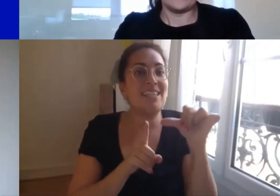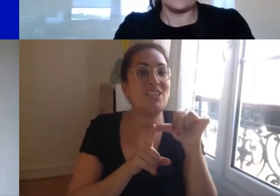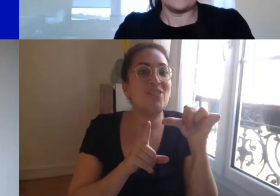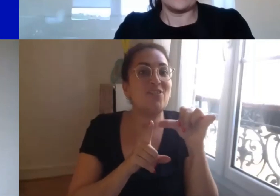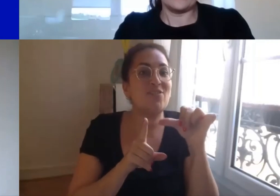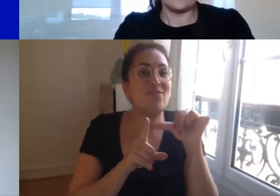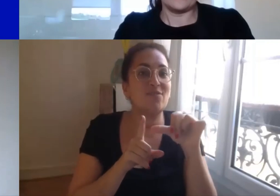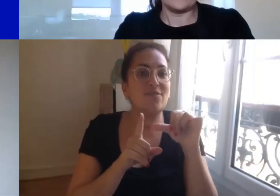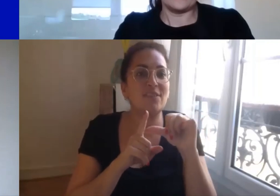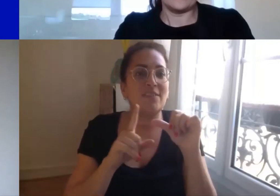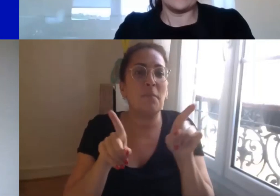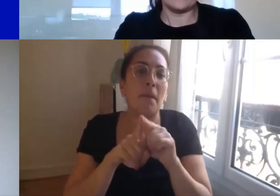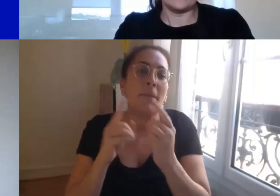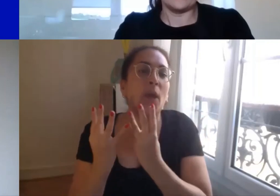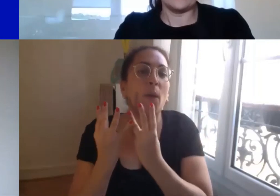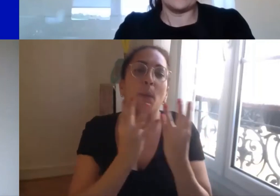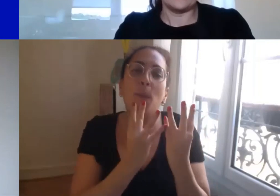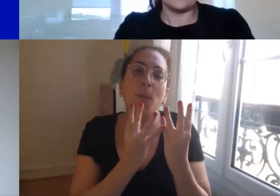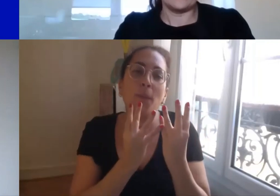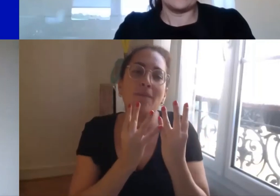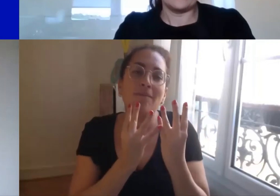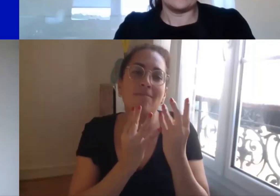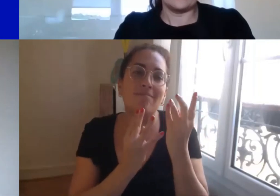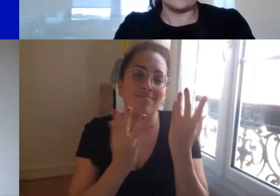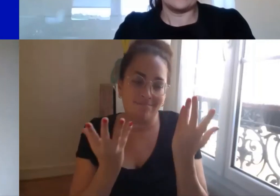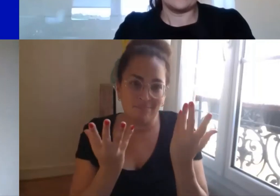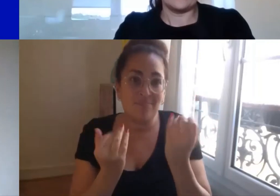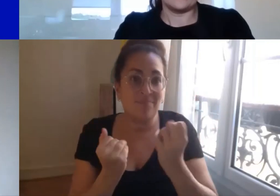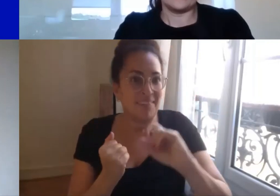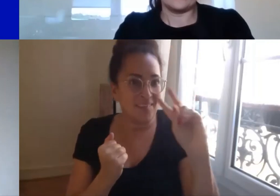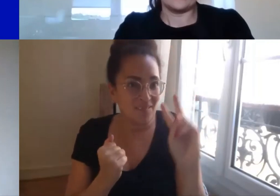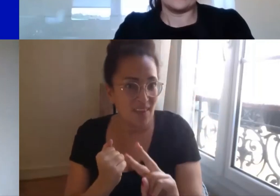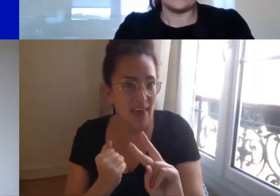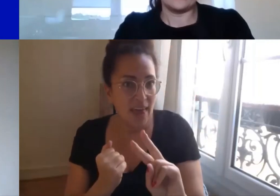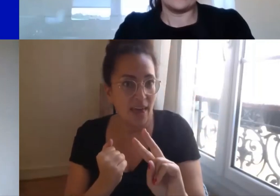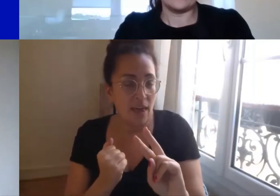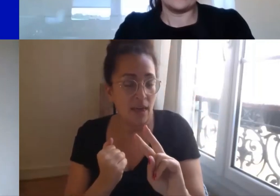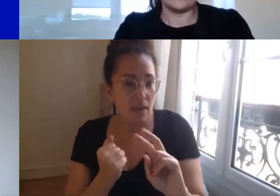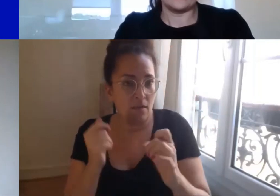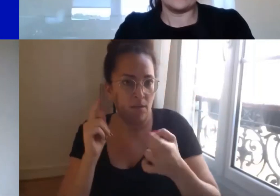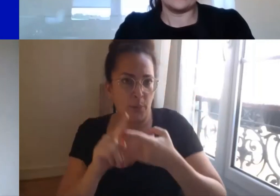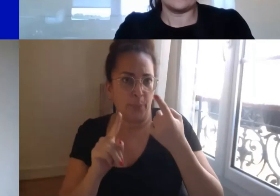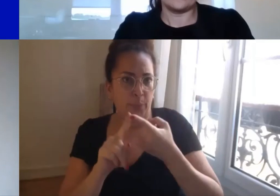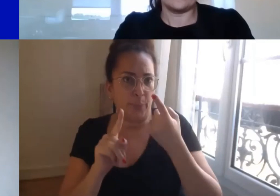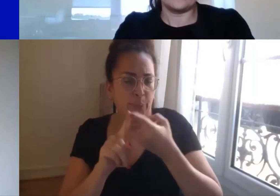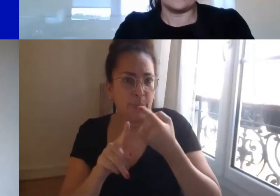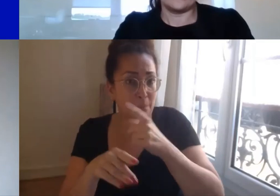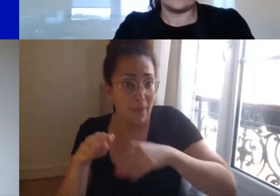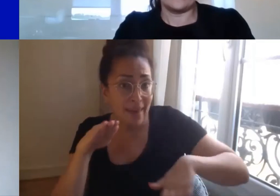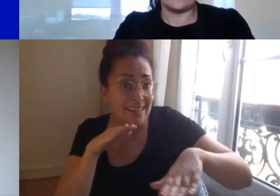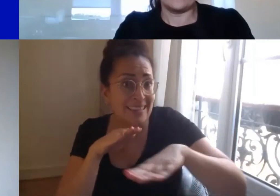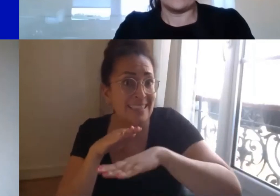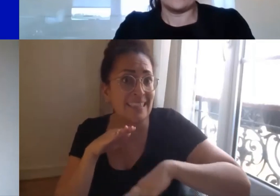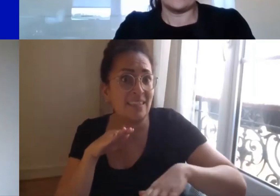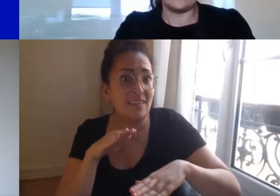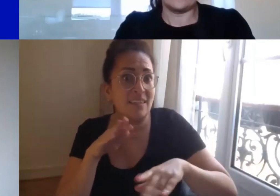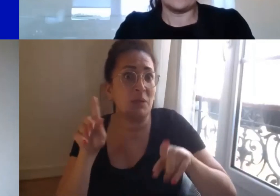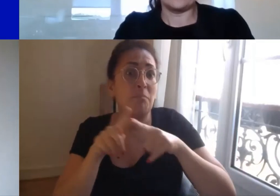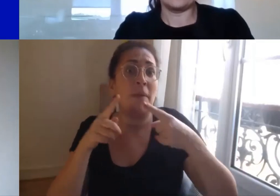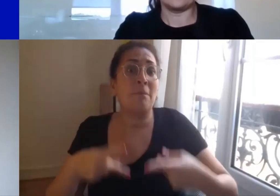sachiez que pour moi il s'agissait de quelque chose d'absolument fondamental en réalité c'est pratiquement le combat d'une vie